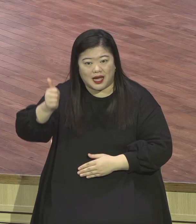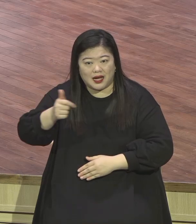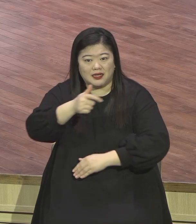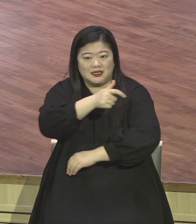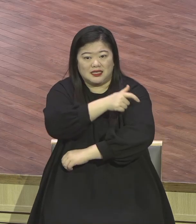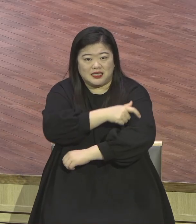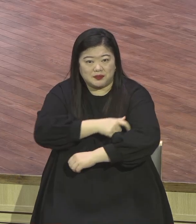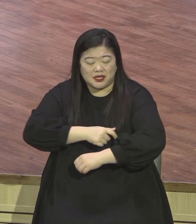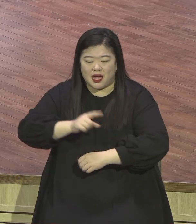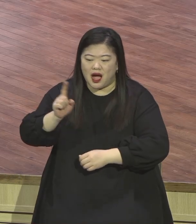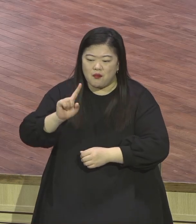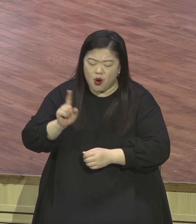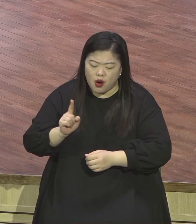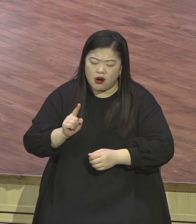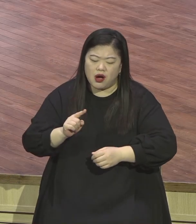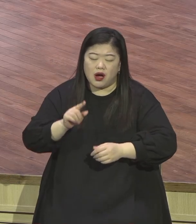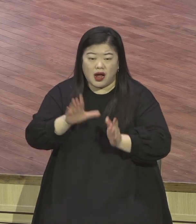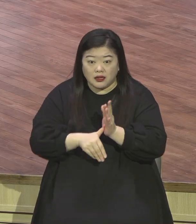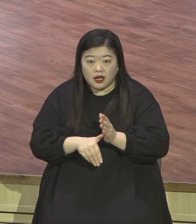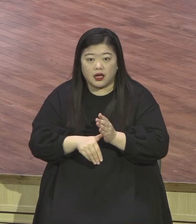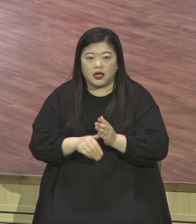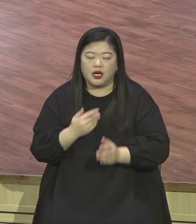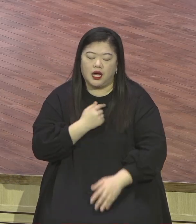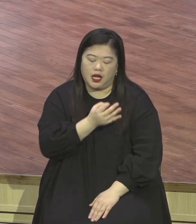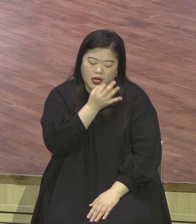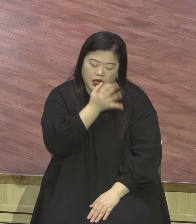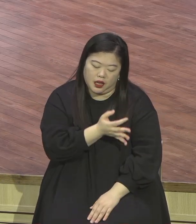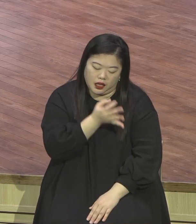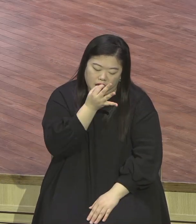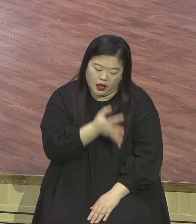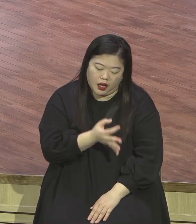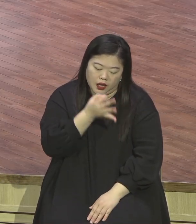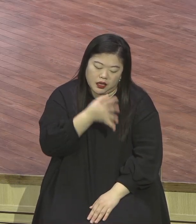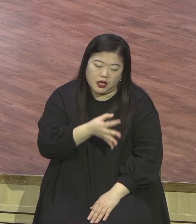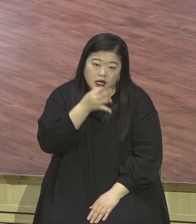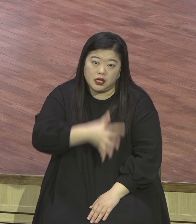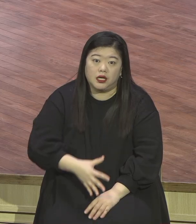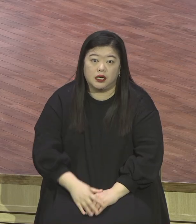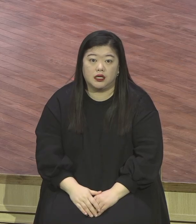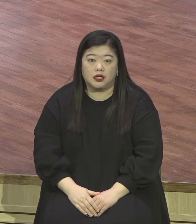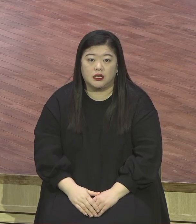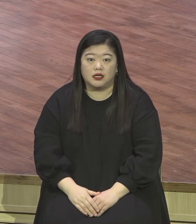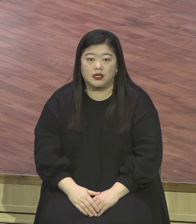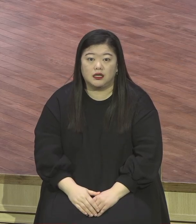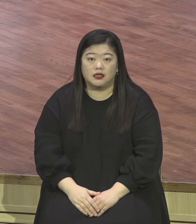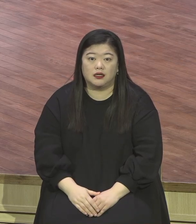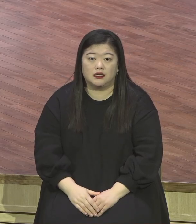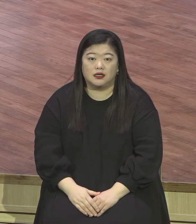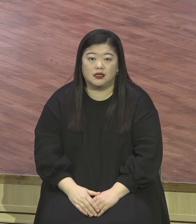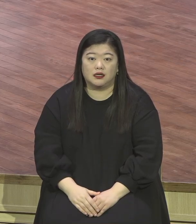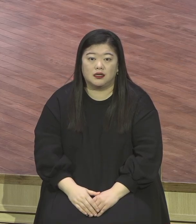만에 했어요 너무 힘들었어요 왜 올인을 제가 그때 성령의 인도를 받고 이렇게